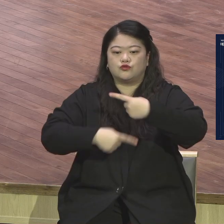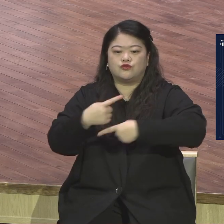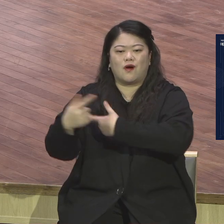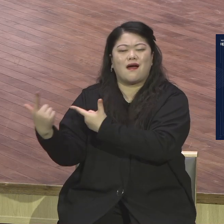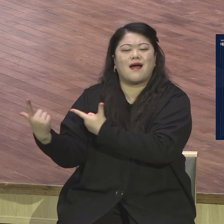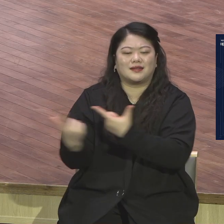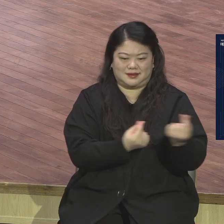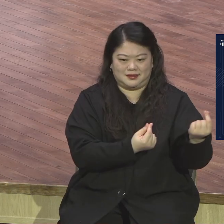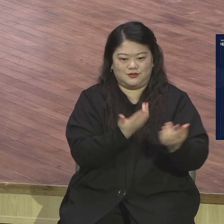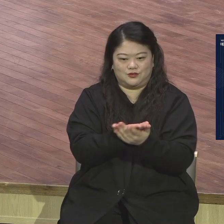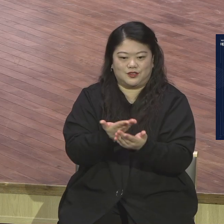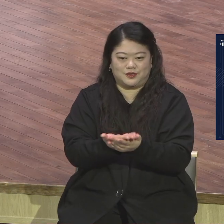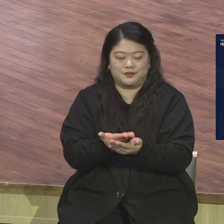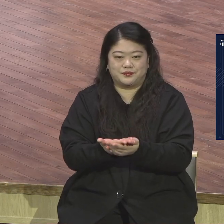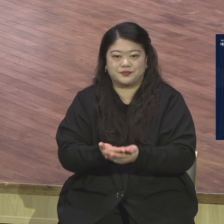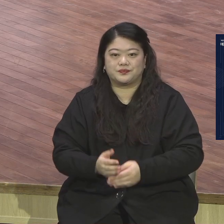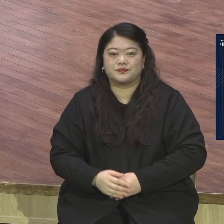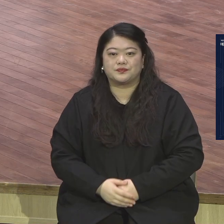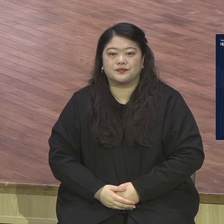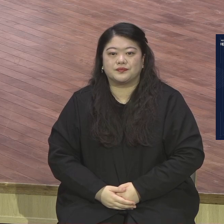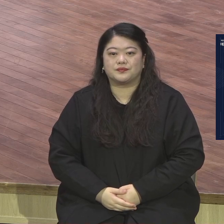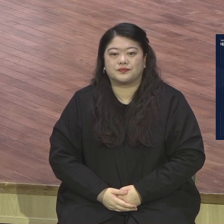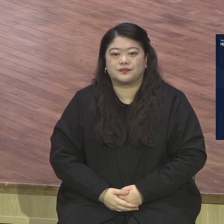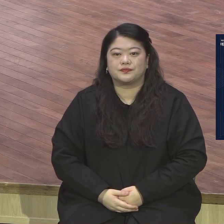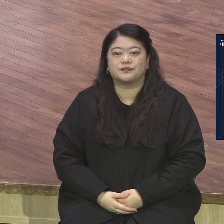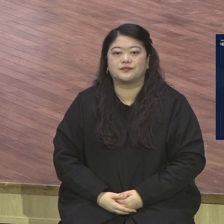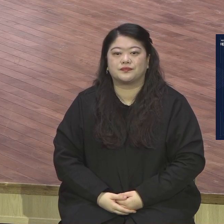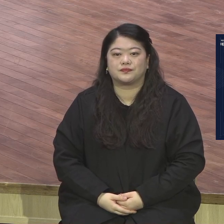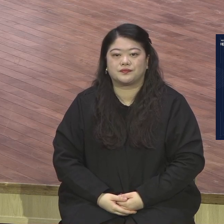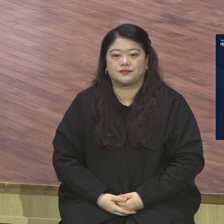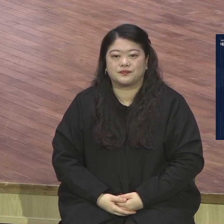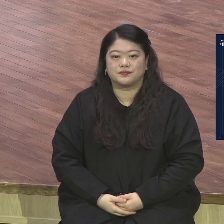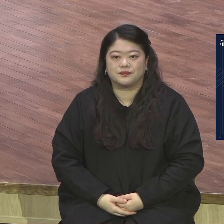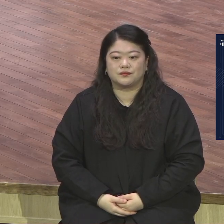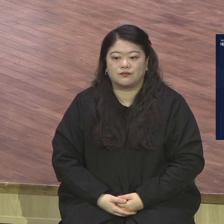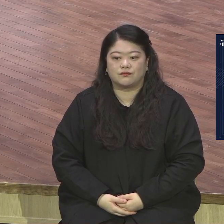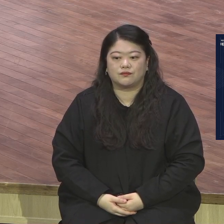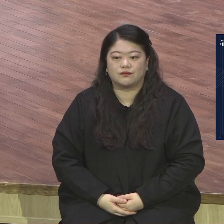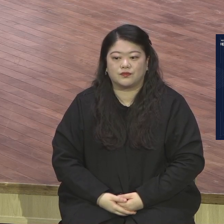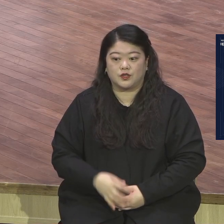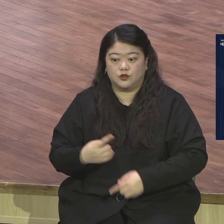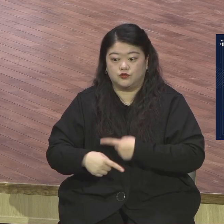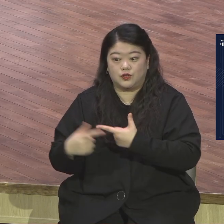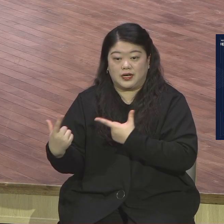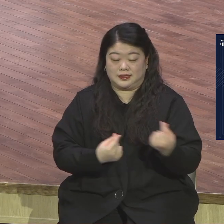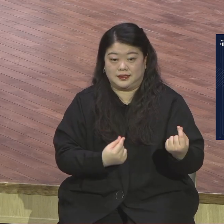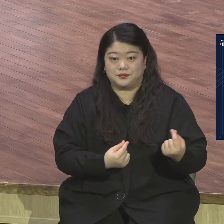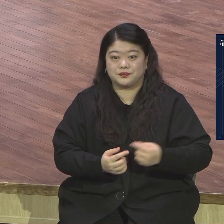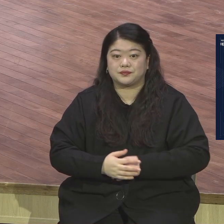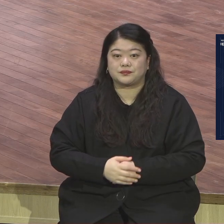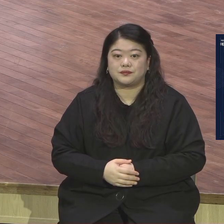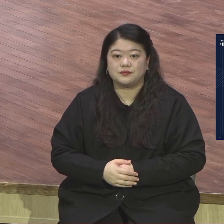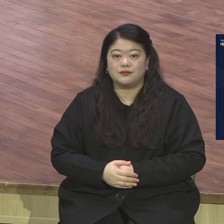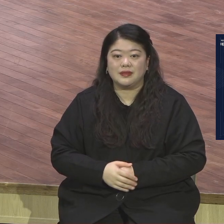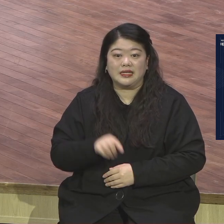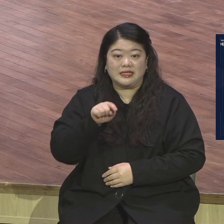힘차게 우리 하나님 앞에 신앙 고백하는 마음으로 하나님 말씀을 읽읍시다. 이